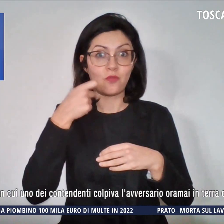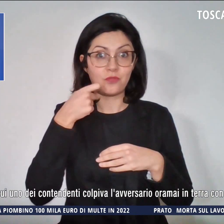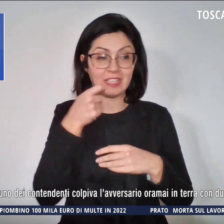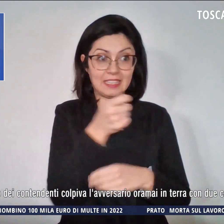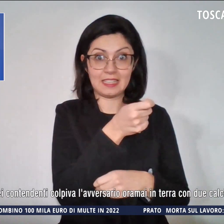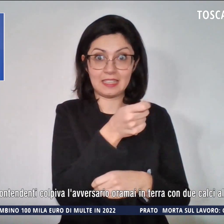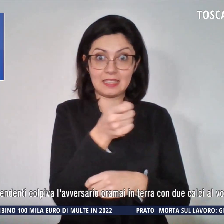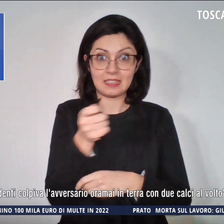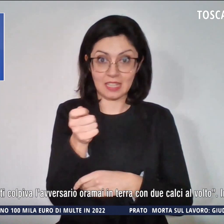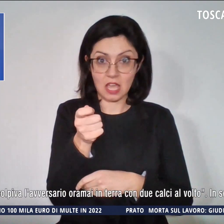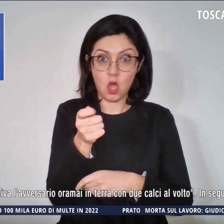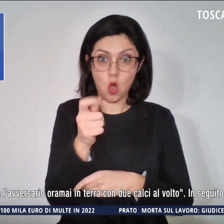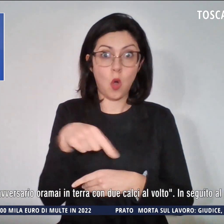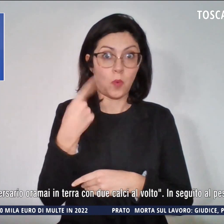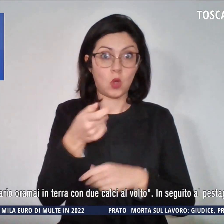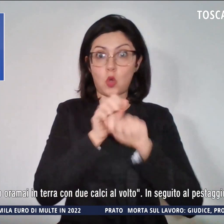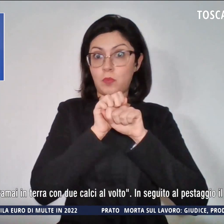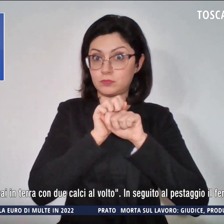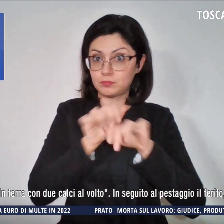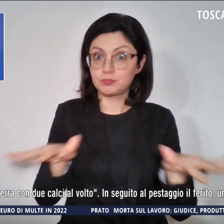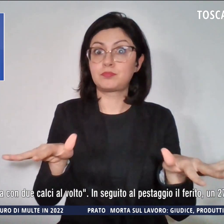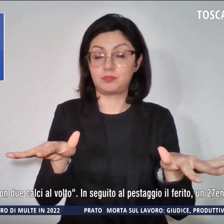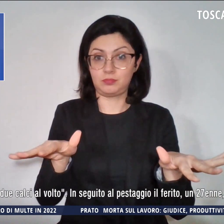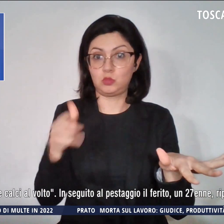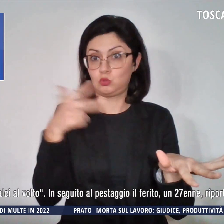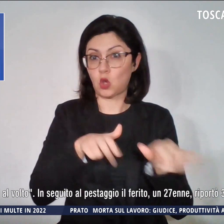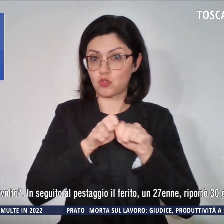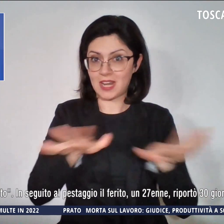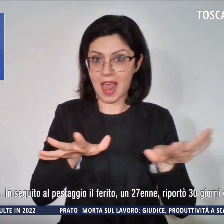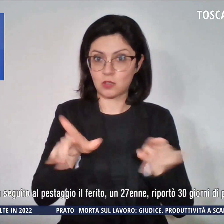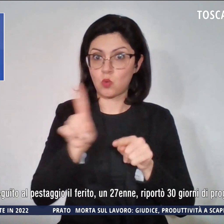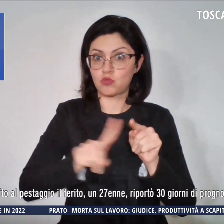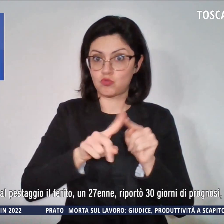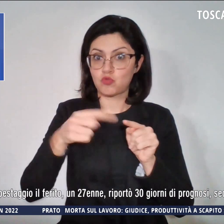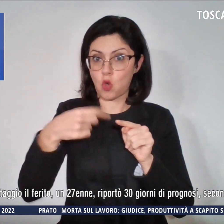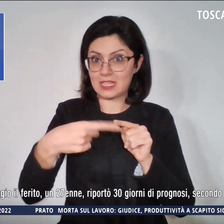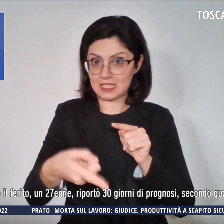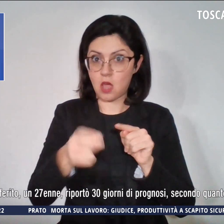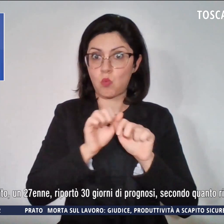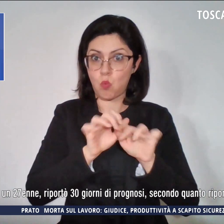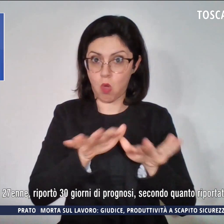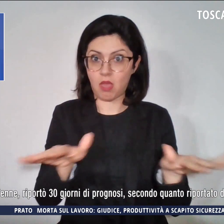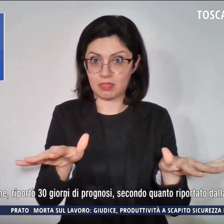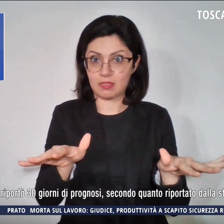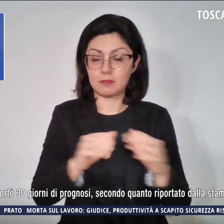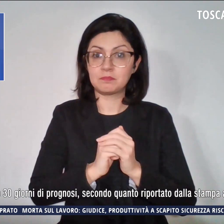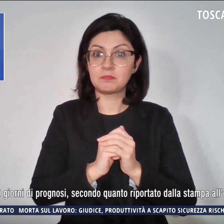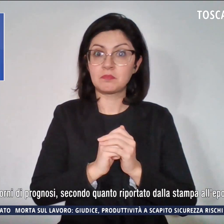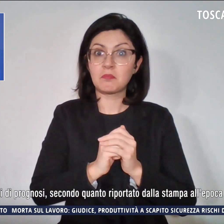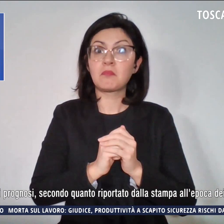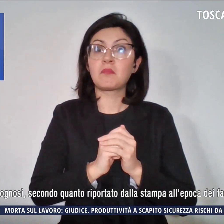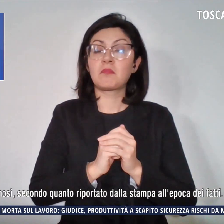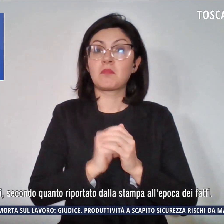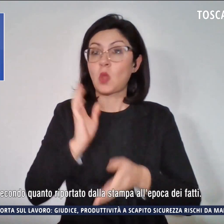diventato poi virale sui social nei giorni seguenti l'evento, stante appunto la feroce